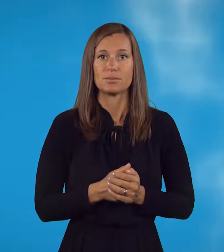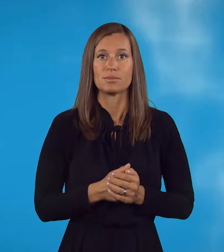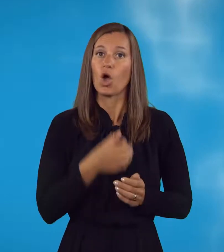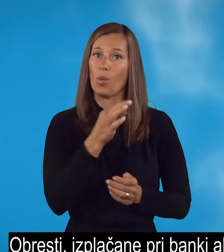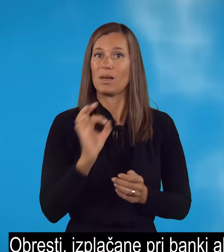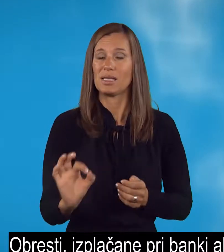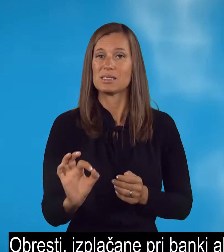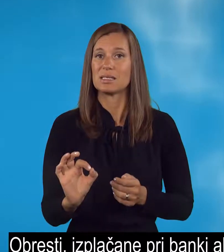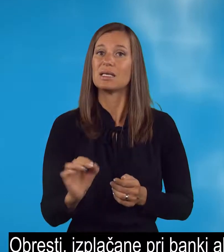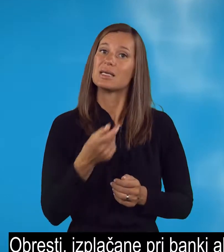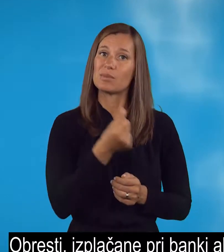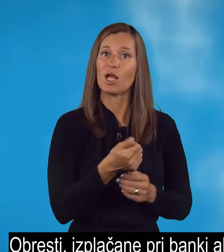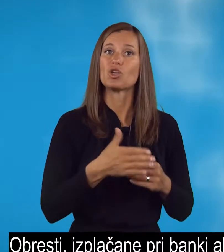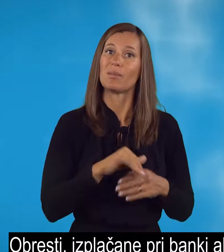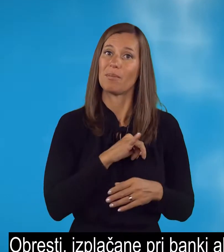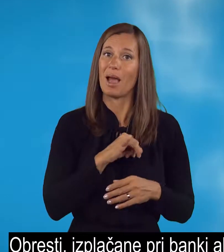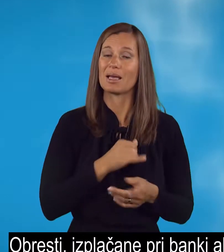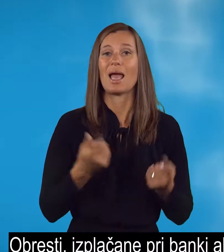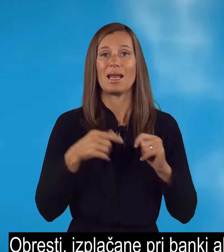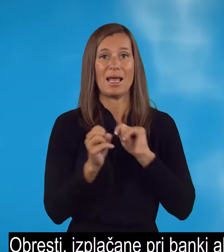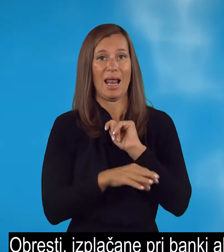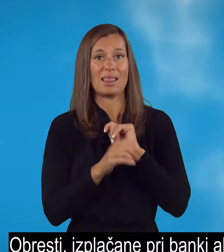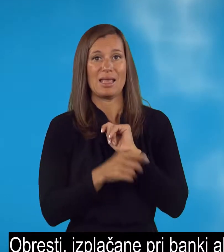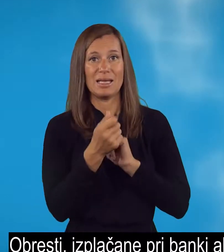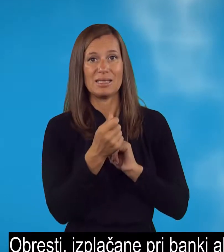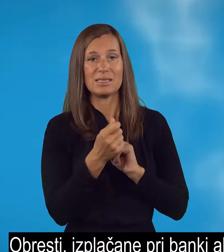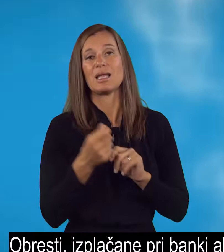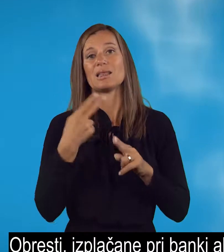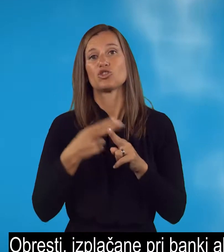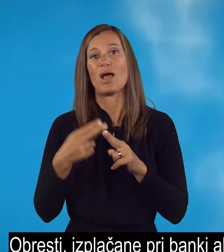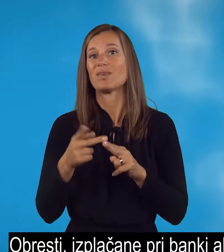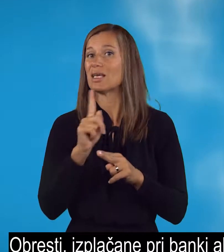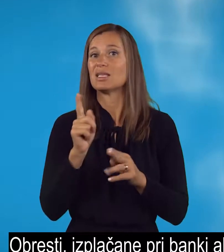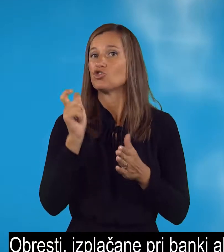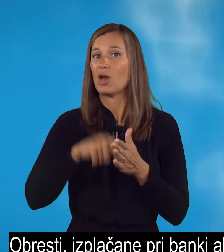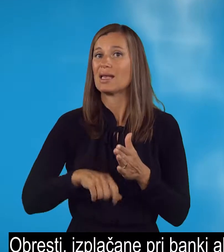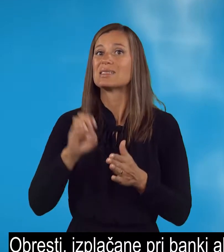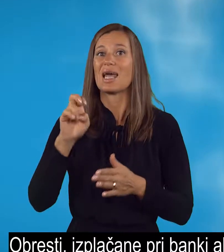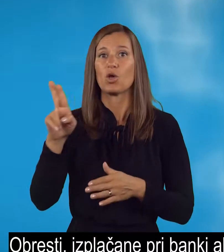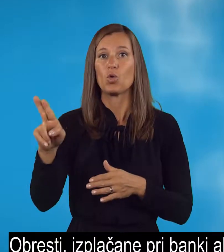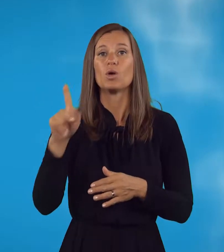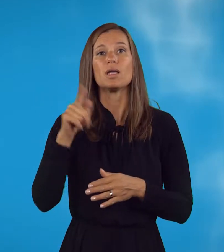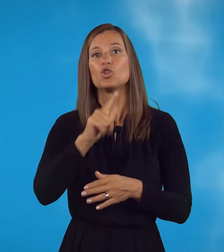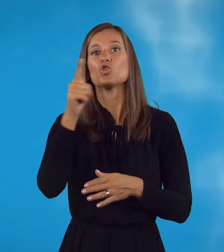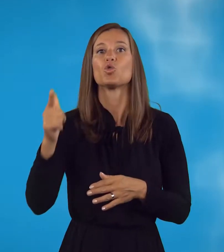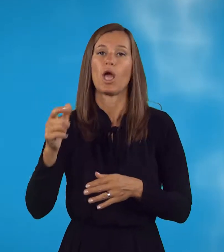Obresti je izplačane pri banki ali hranilnici v državi, ki ni članica EU in druge obresti.